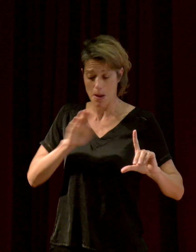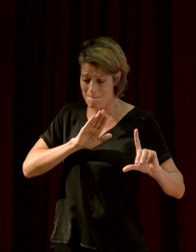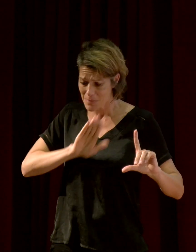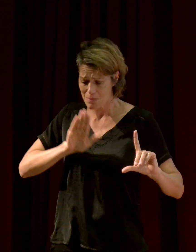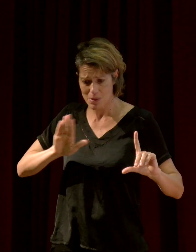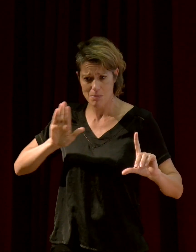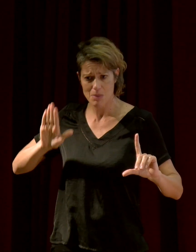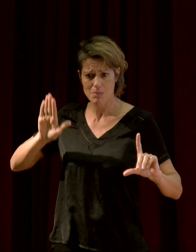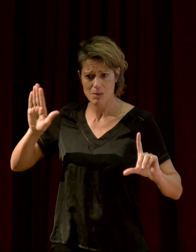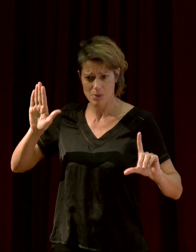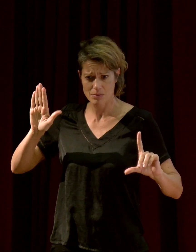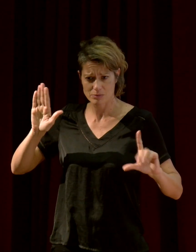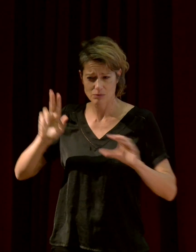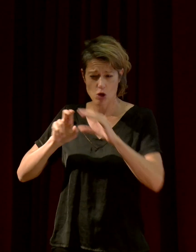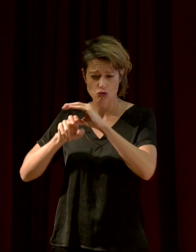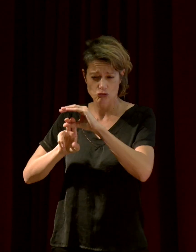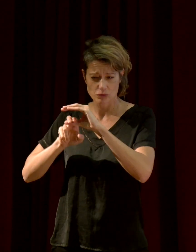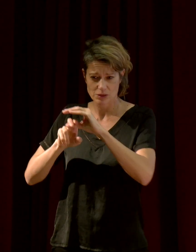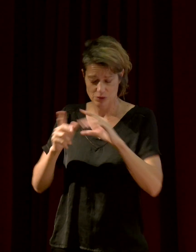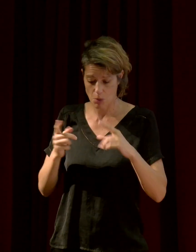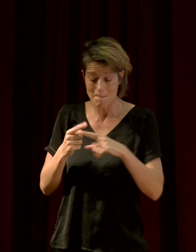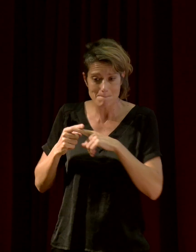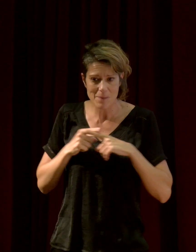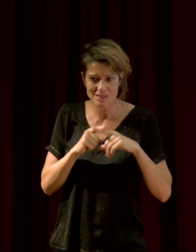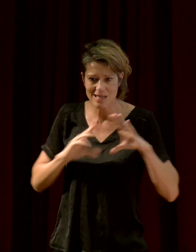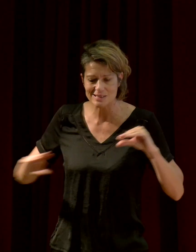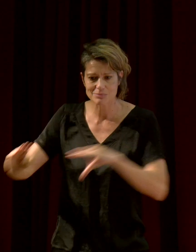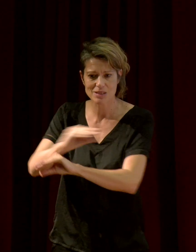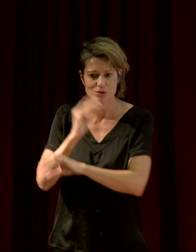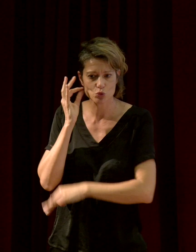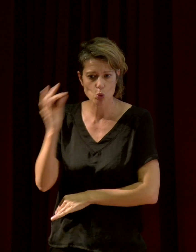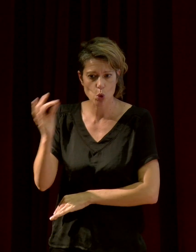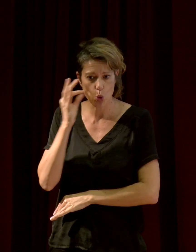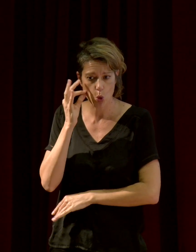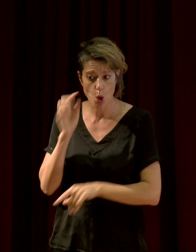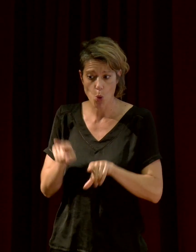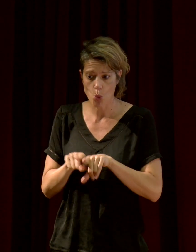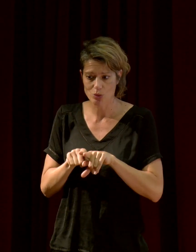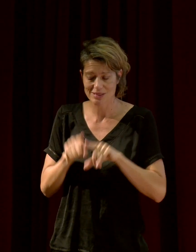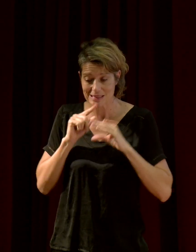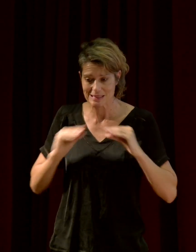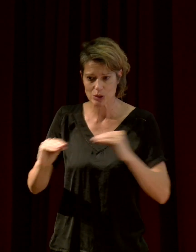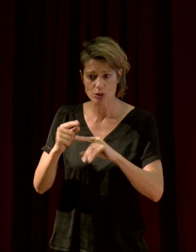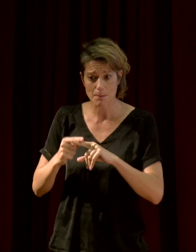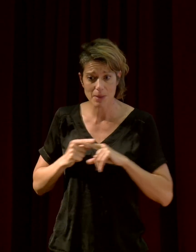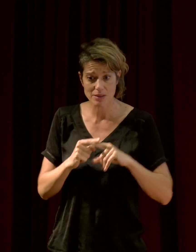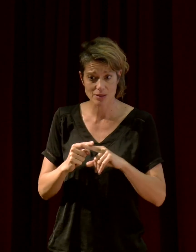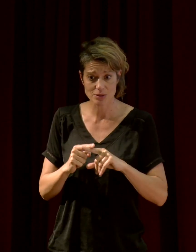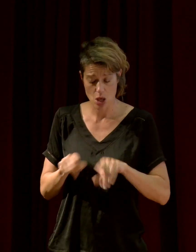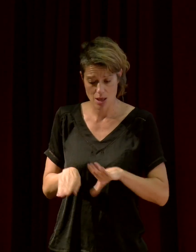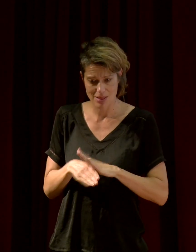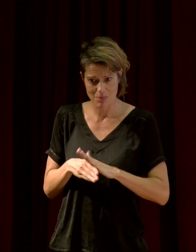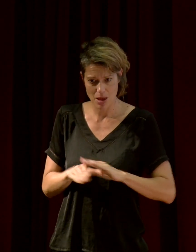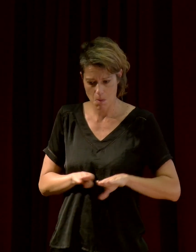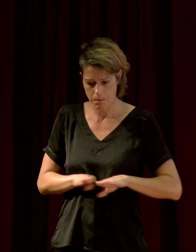on va avoir les chauves-souris. Et donc, il se partagerait l'espace sonore, et en fait, il se partage le silence. Au départ, c'est du silence, il n a rien, et